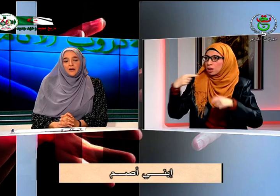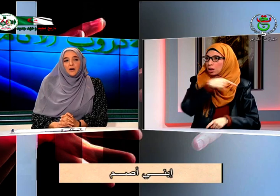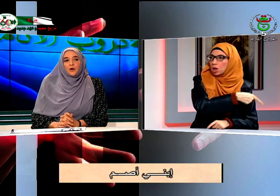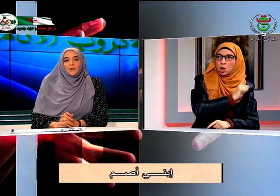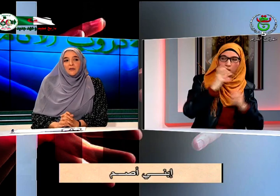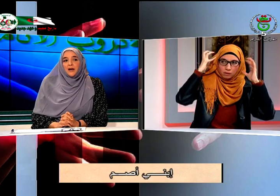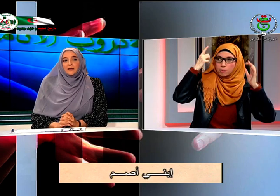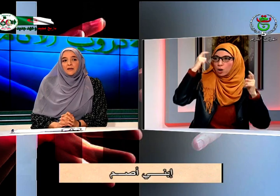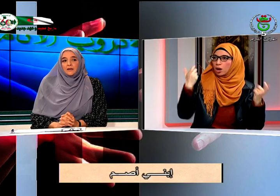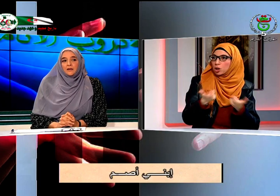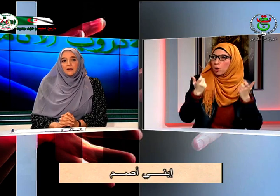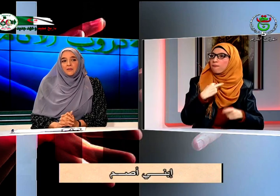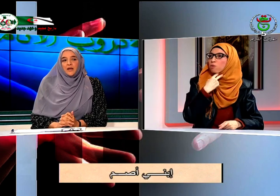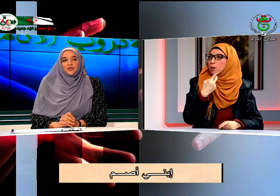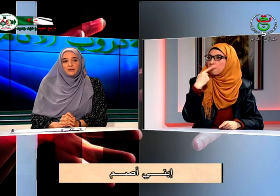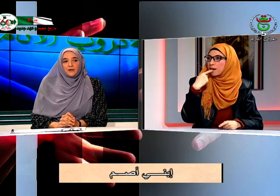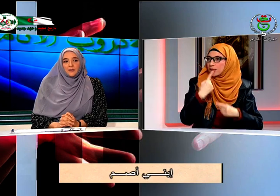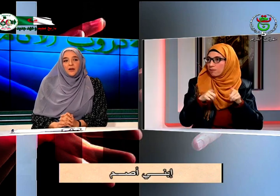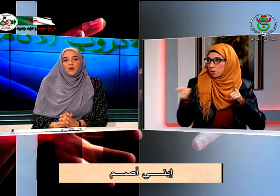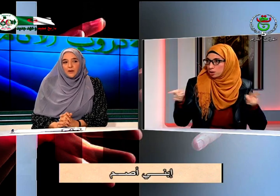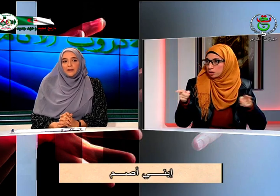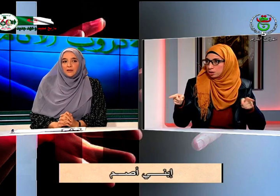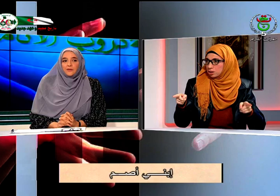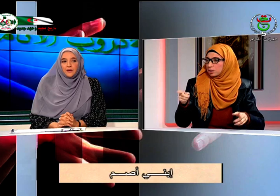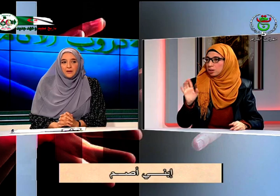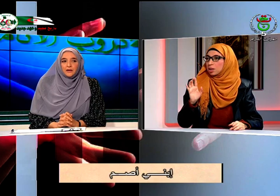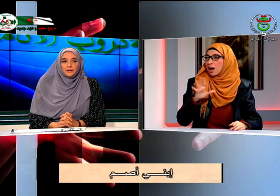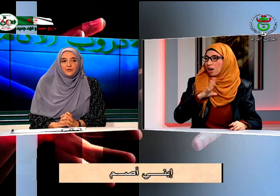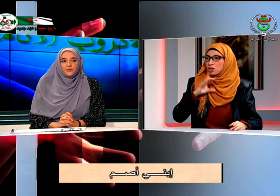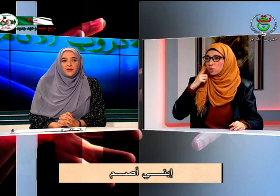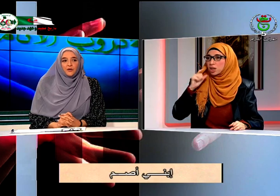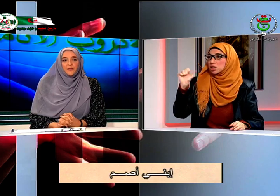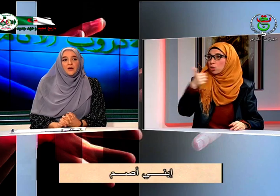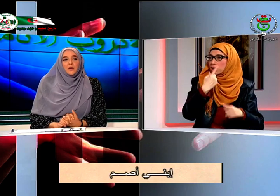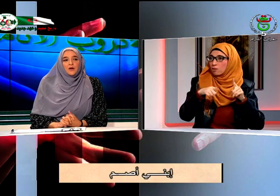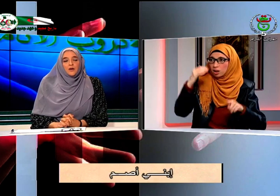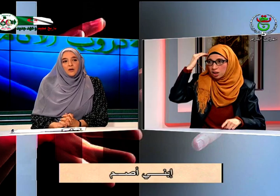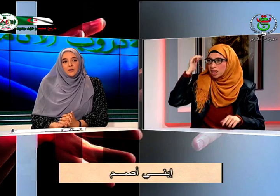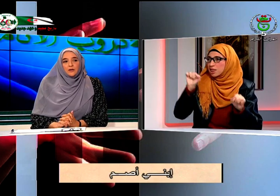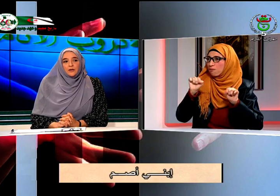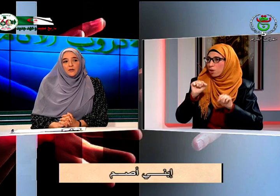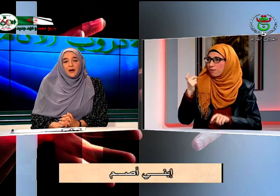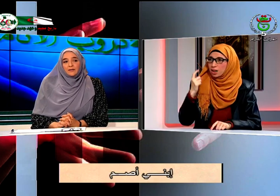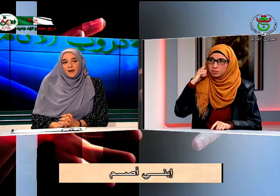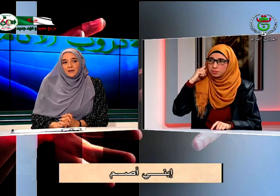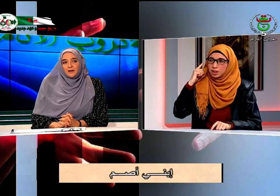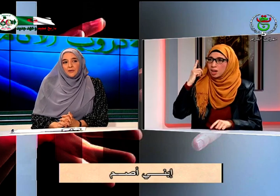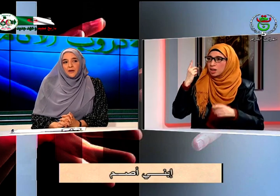والسماعات من أجل التعليم هذا هو الاختلاف الذي يوجد بينهم وحتى أن الأطفال